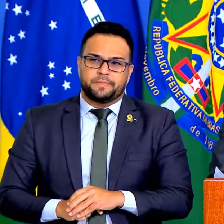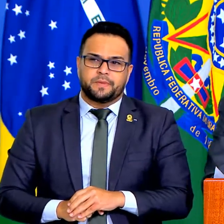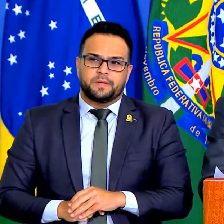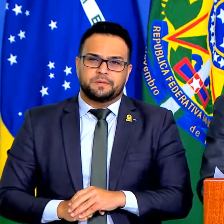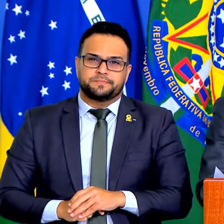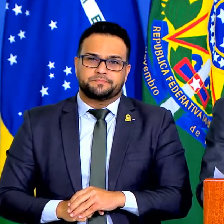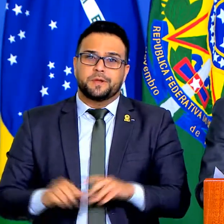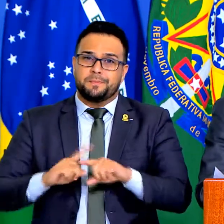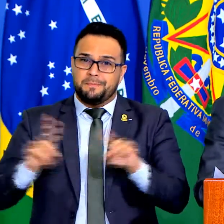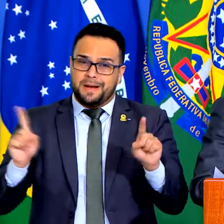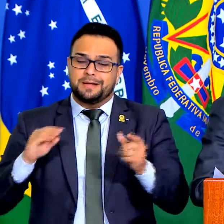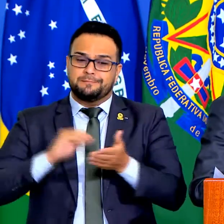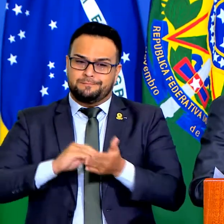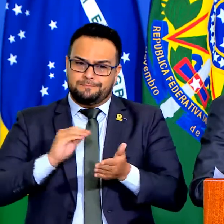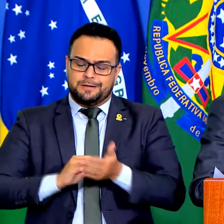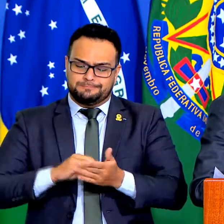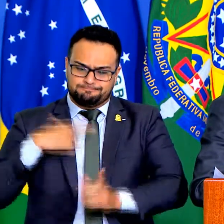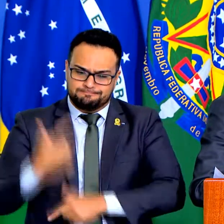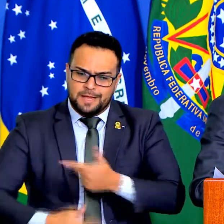ambiente de tortura,